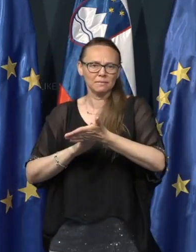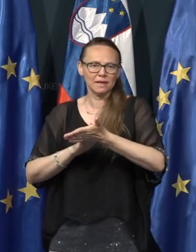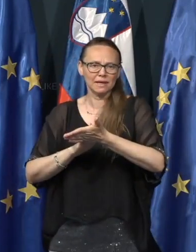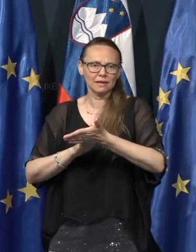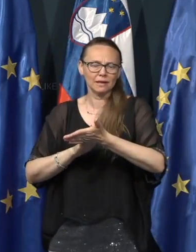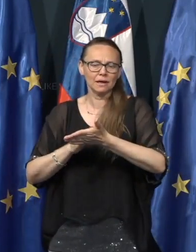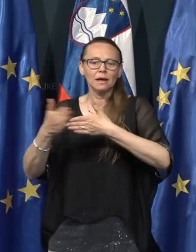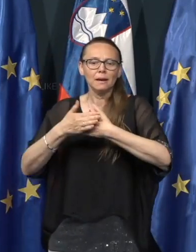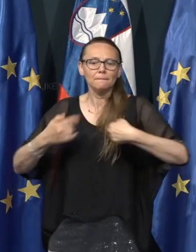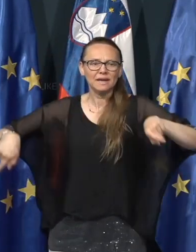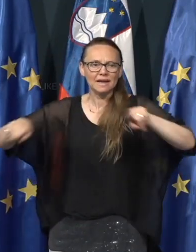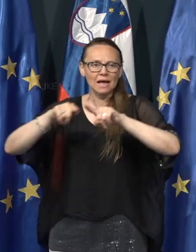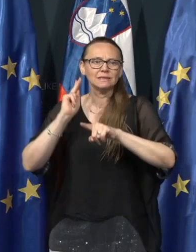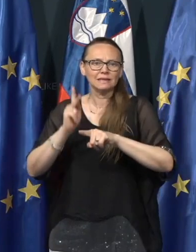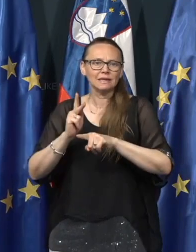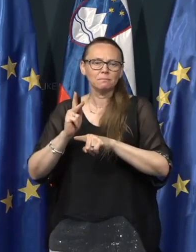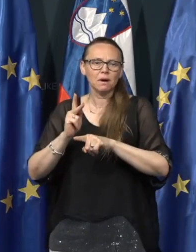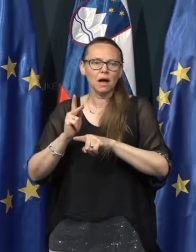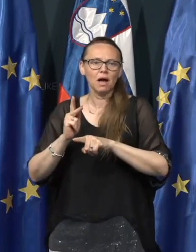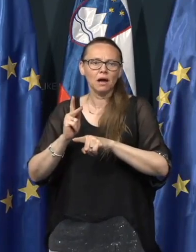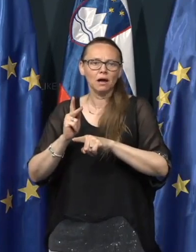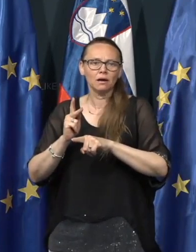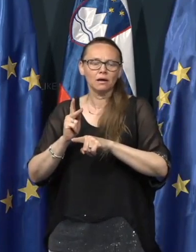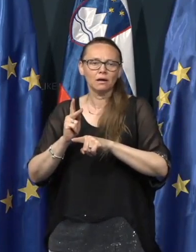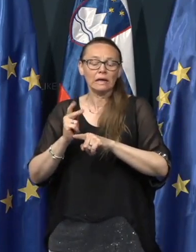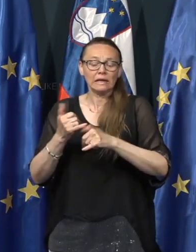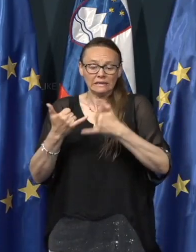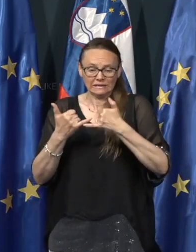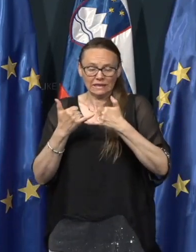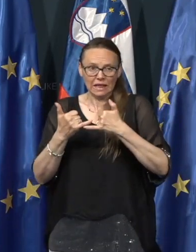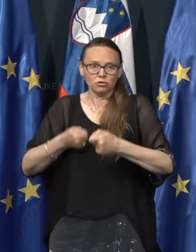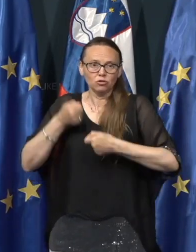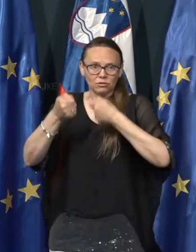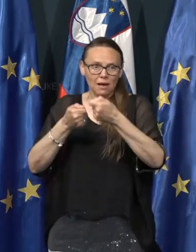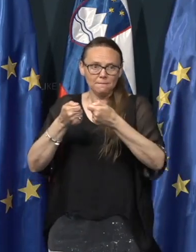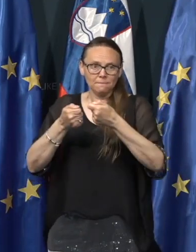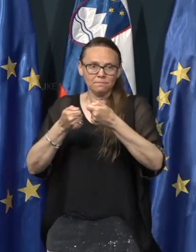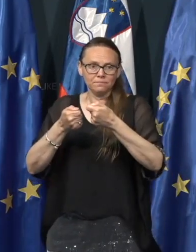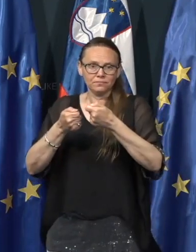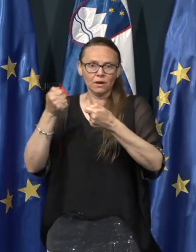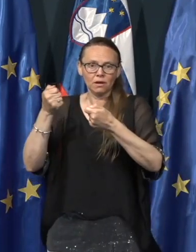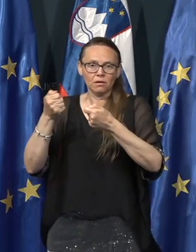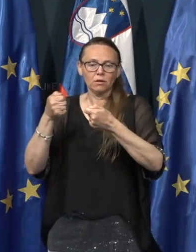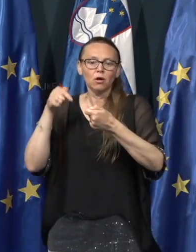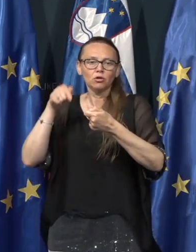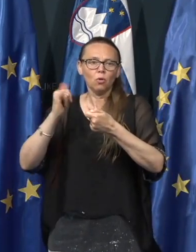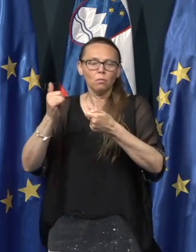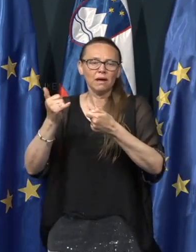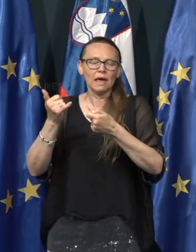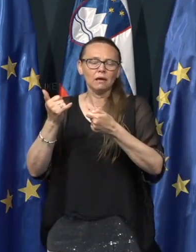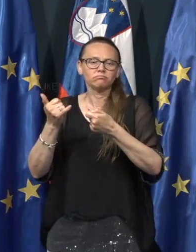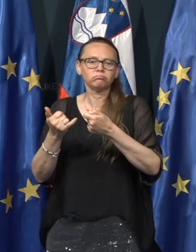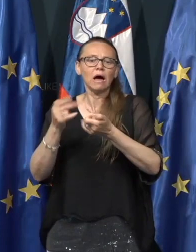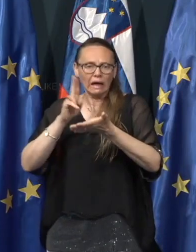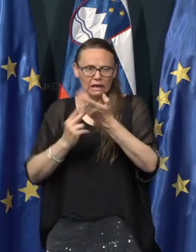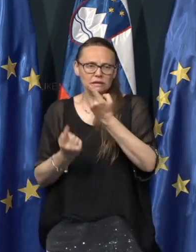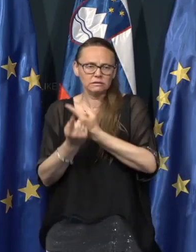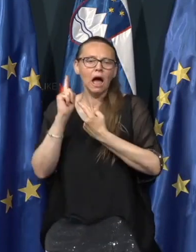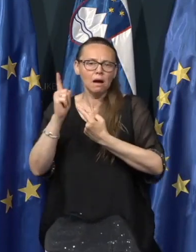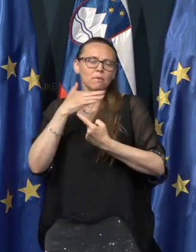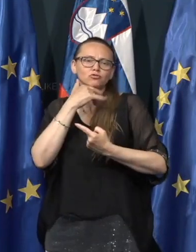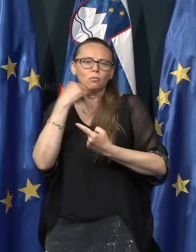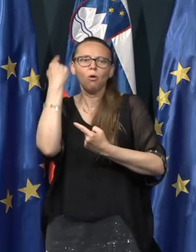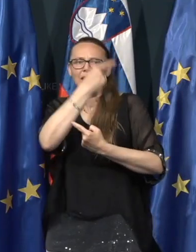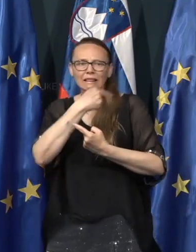pri nas, ki pa so vendar le, to dodam, pridelek čez cel vikend, kajti ob sobotah in